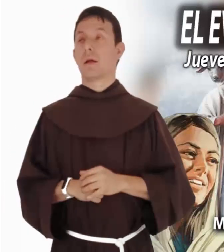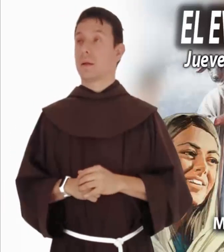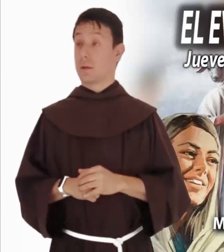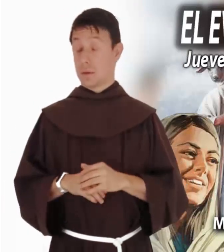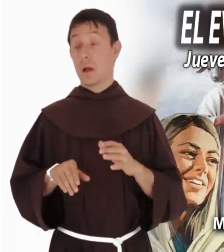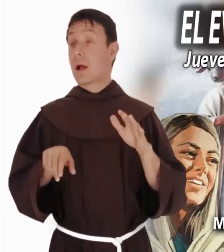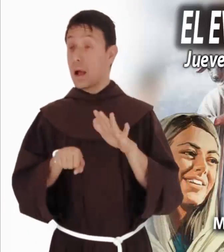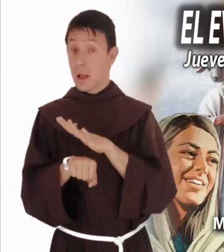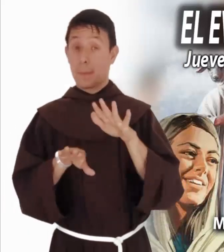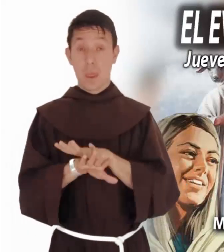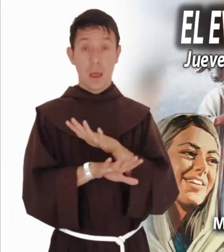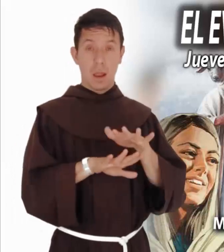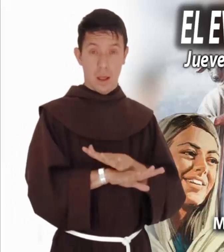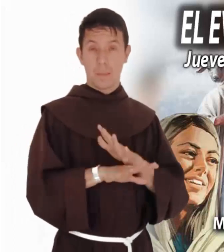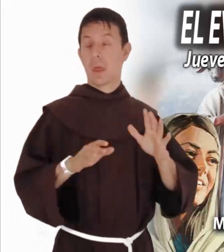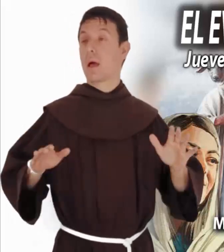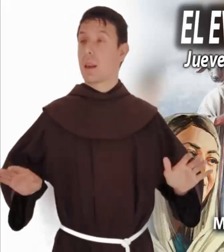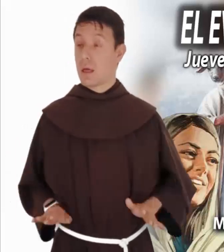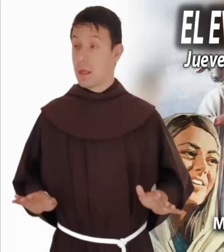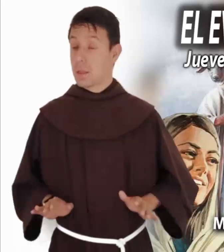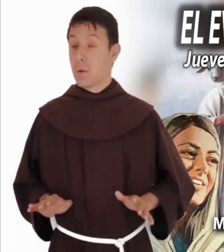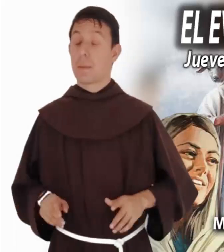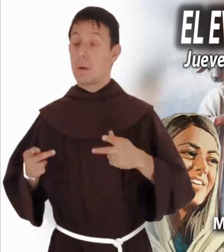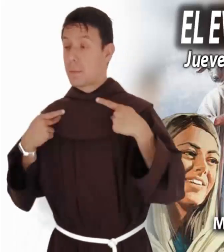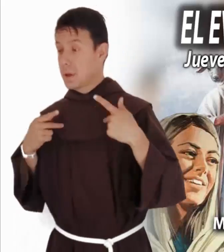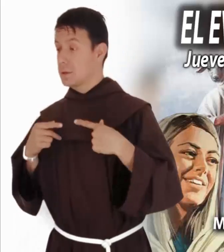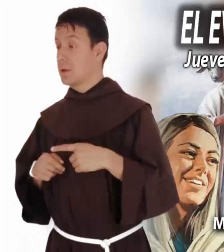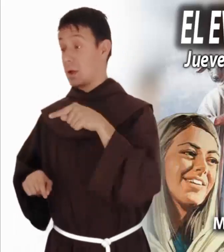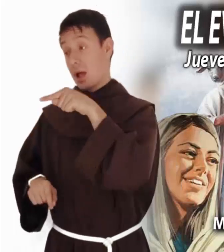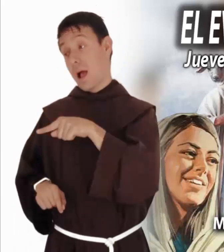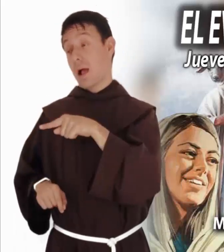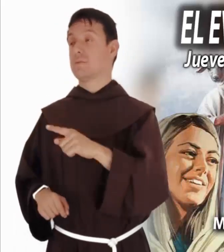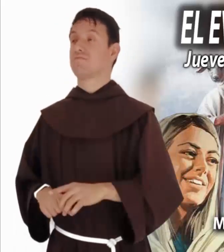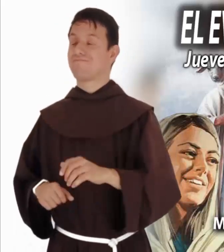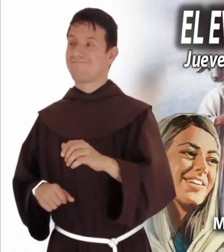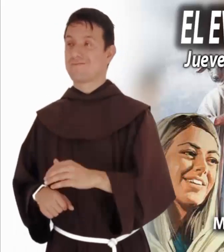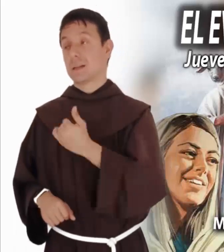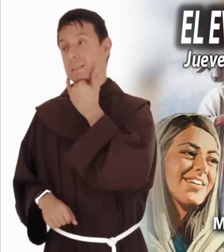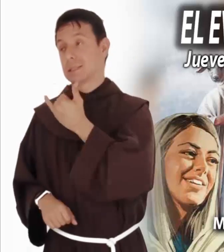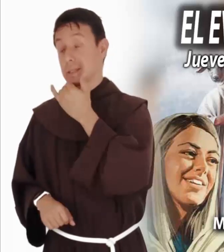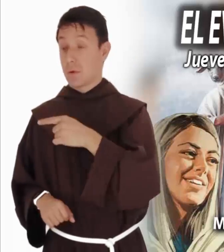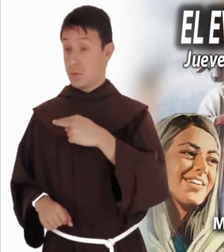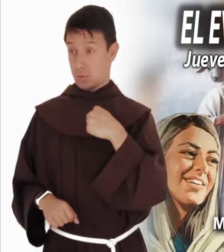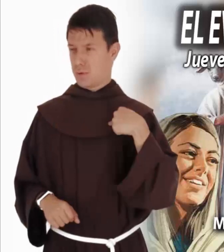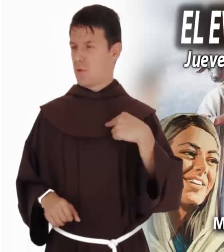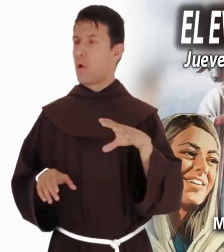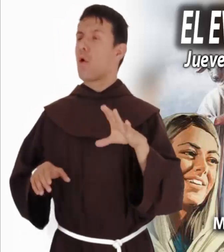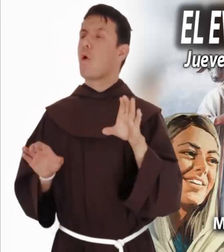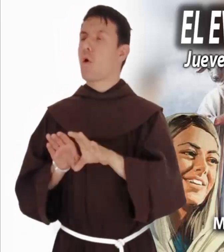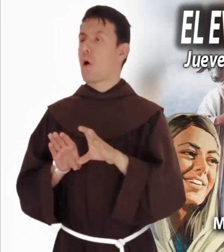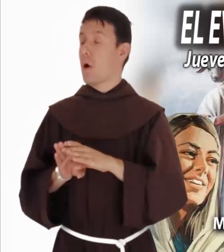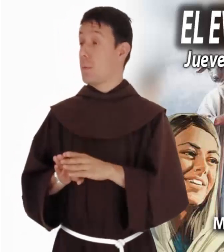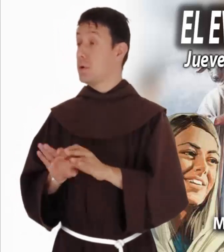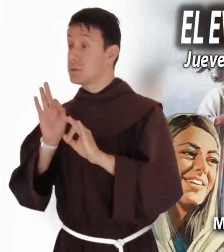actitud frente a quien se ha equivocado y lejos de condenar, asumir una actitud de